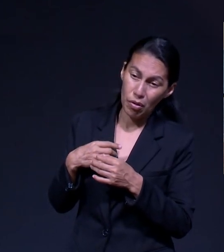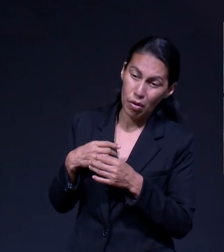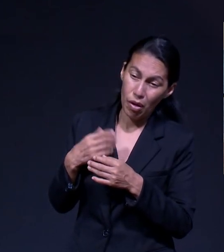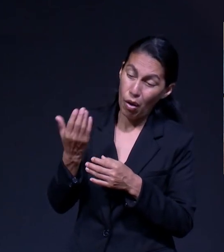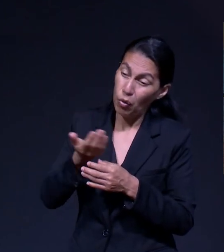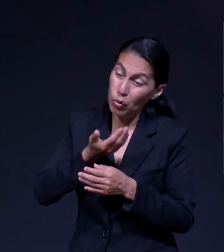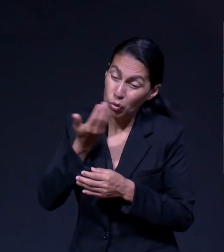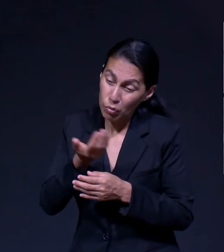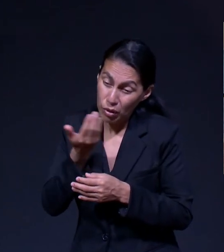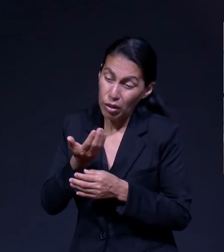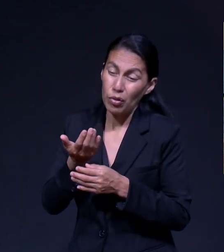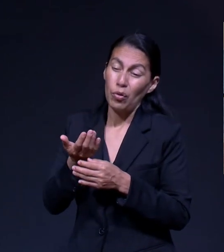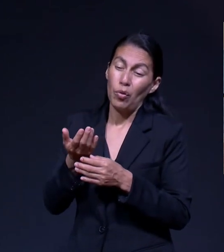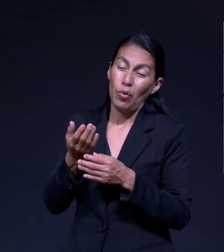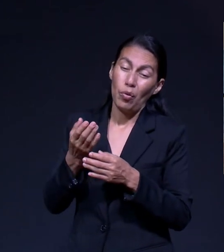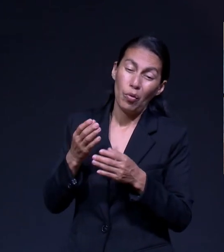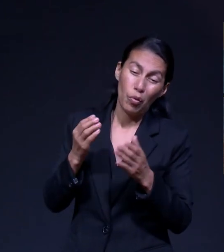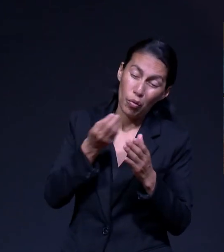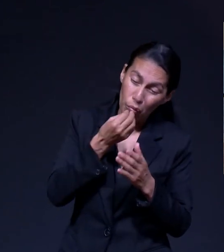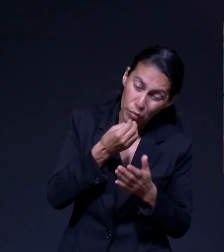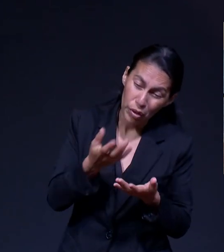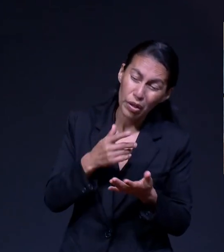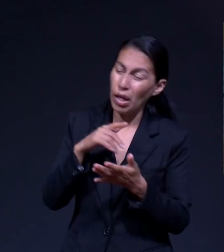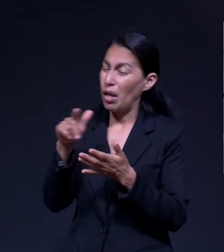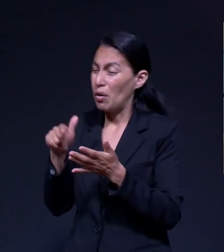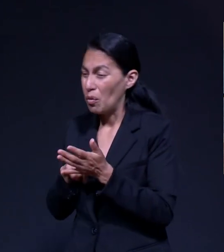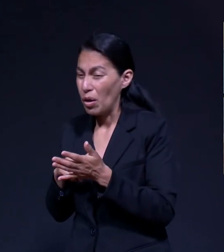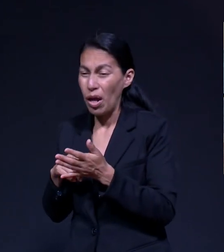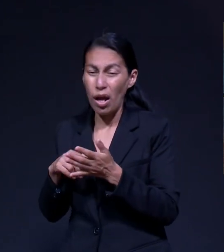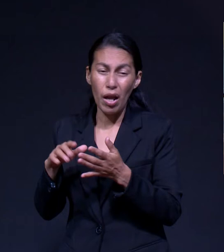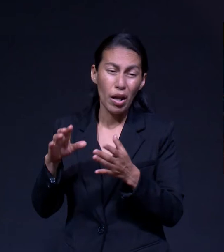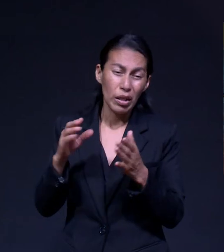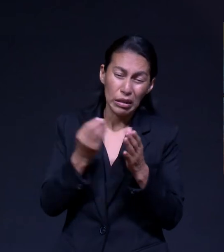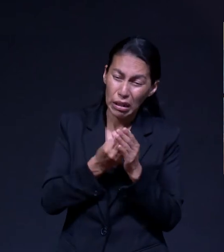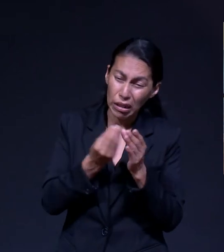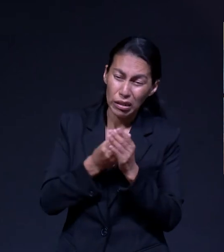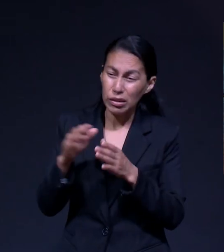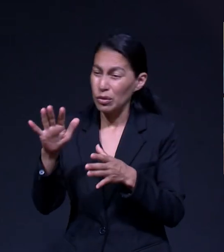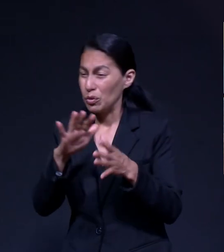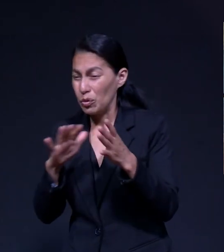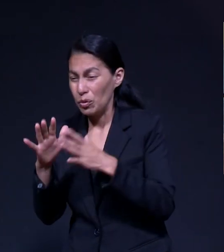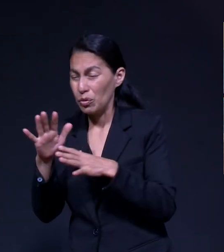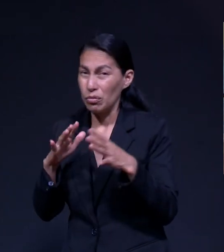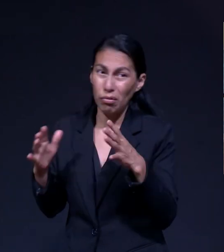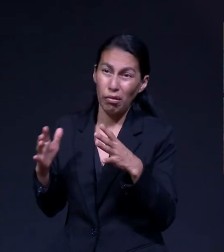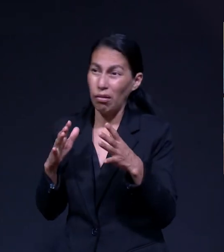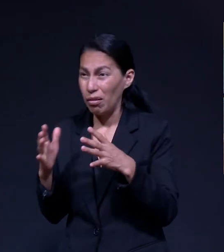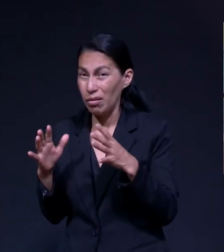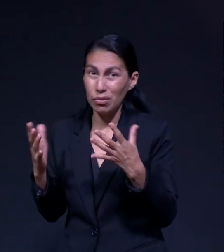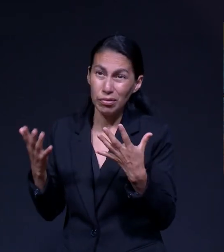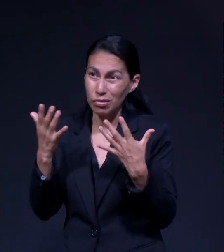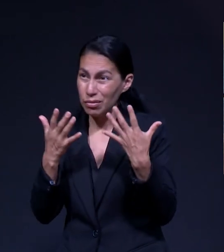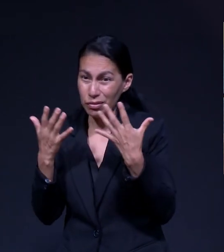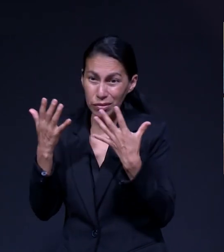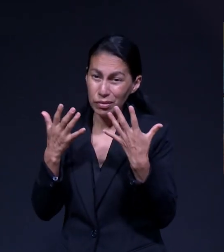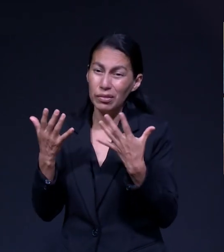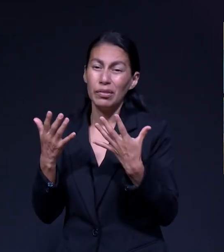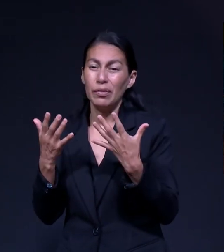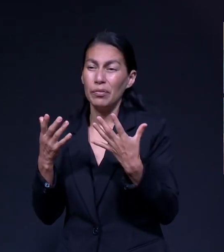Ritmo Al Trabajo A Estudios A Todo Me Pareció Bonito Lugar Se Dio La Oportunidad Ok Pasé A ese Lugar A Vivir Estaba Muy Agradecida